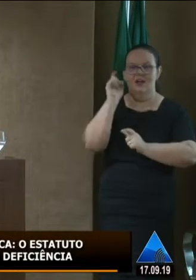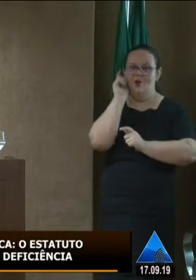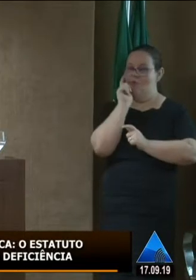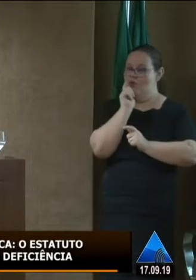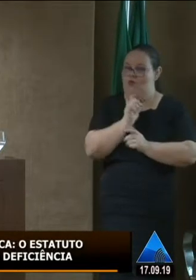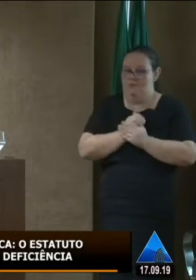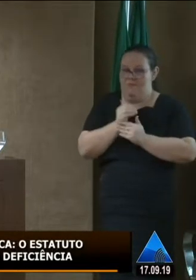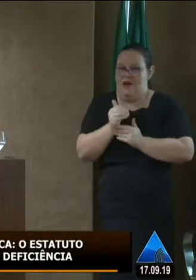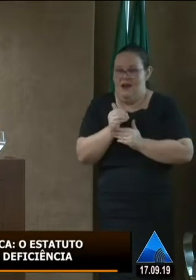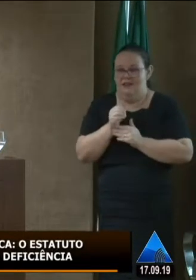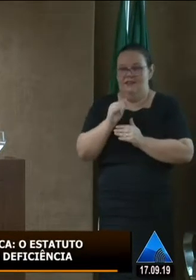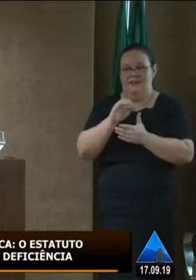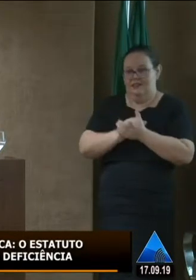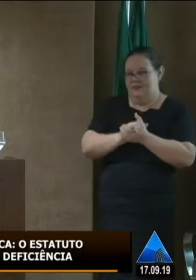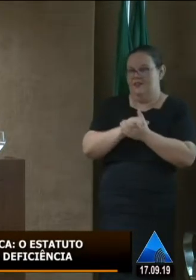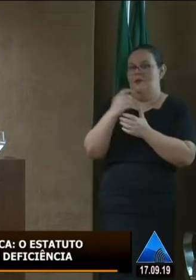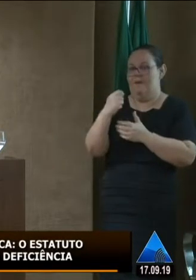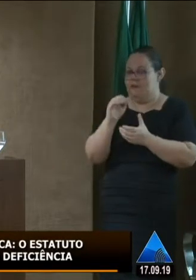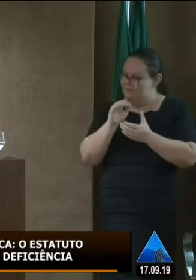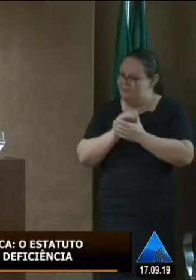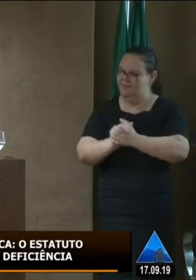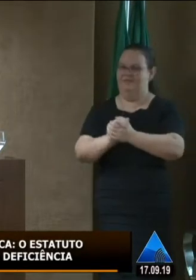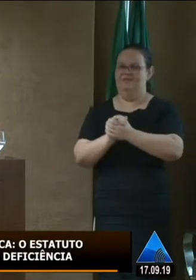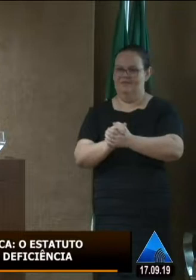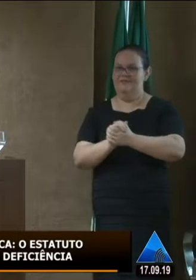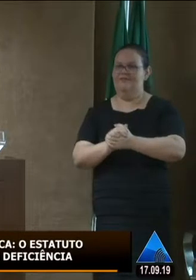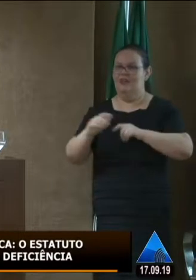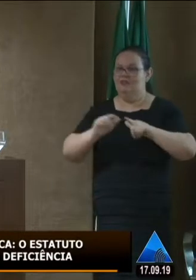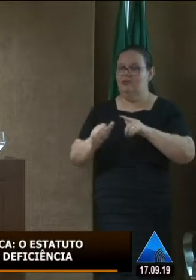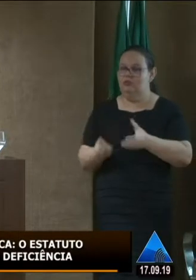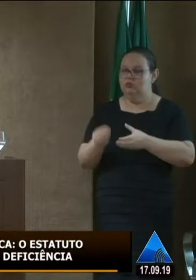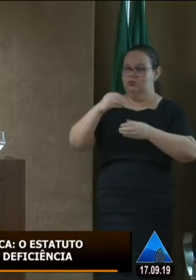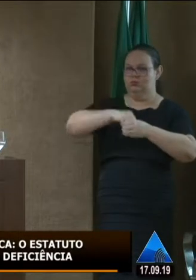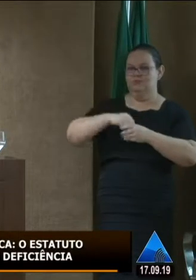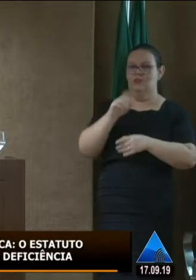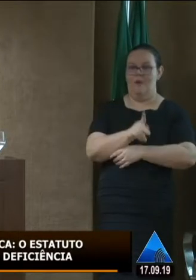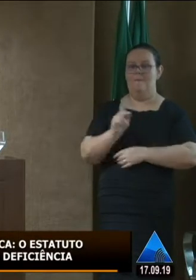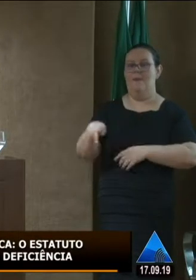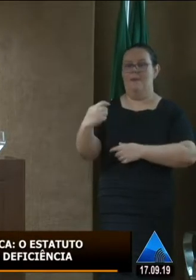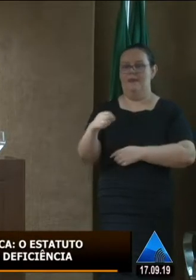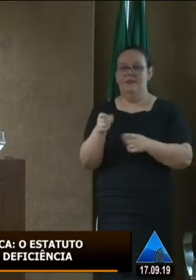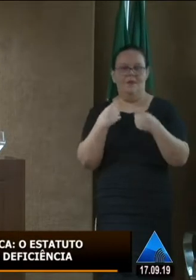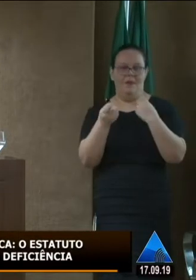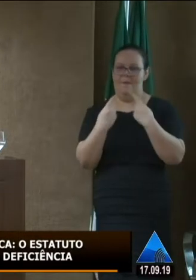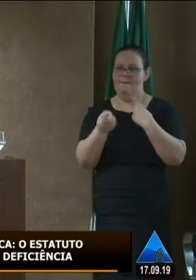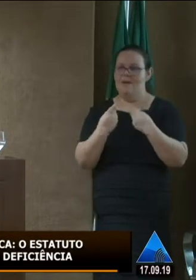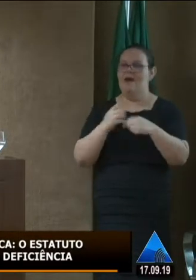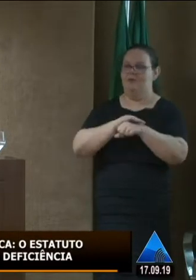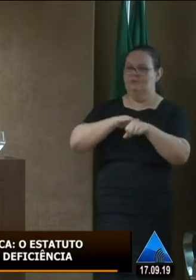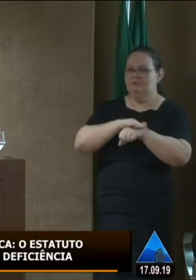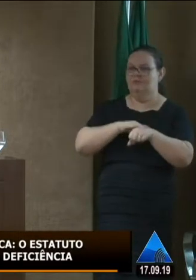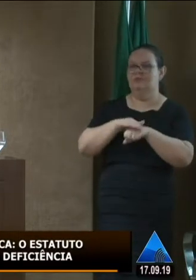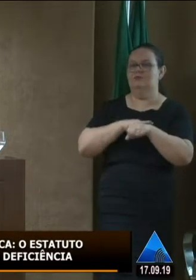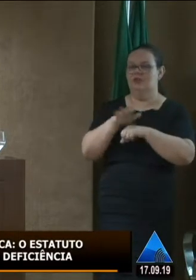não tivesse esse trabalho integrado o professor ele precisa estar conversando com um terapeuta ocupacional